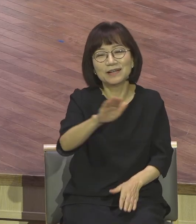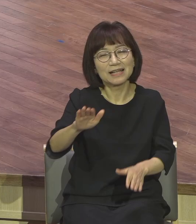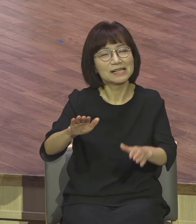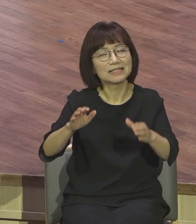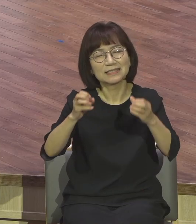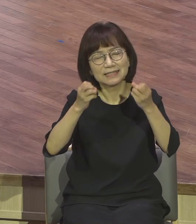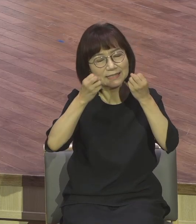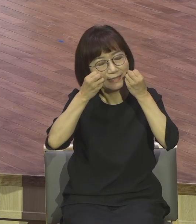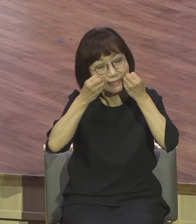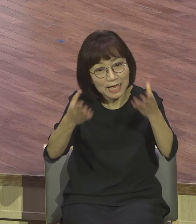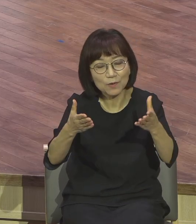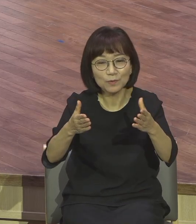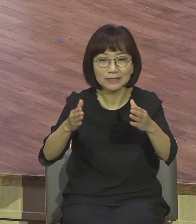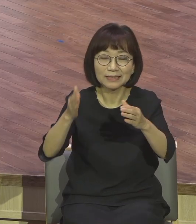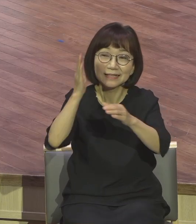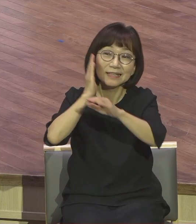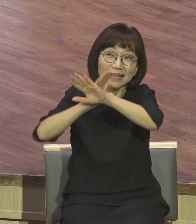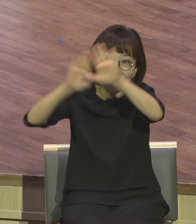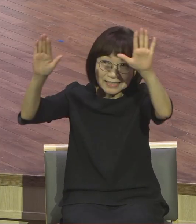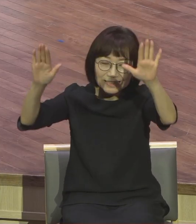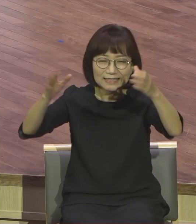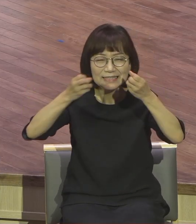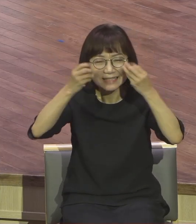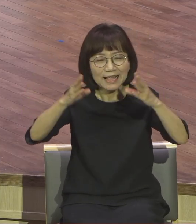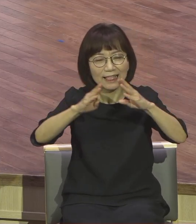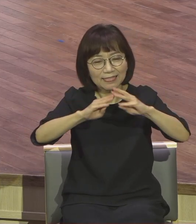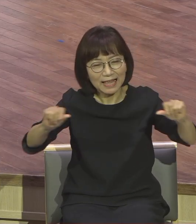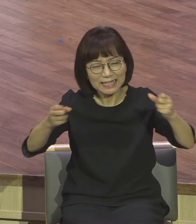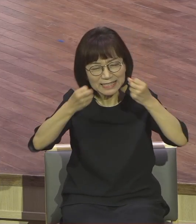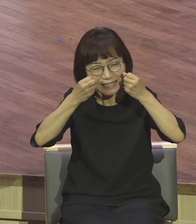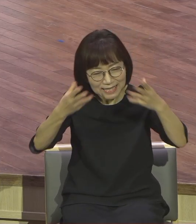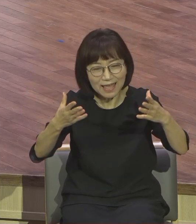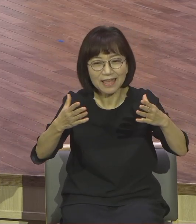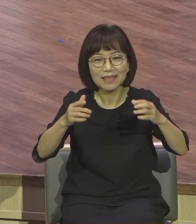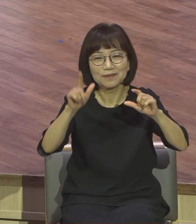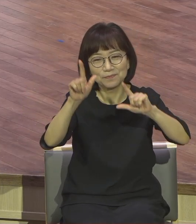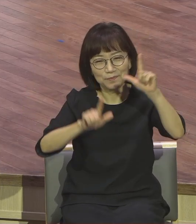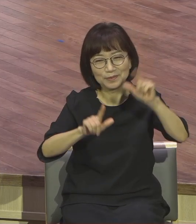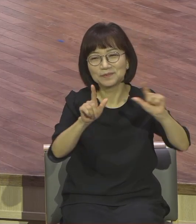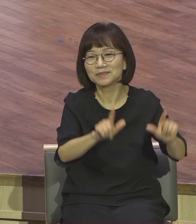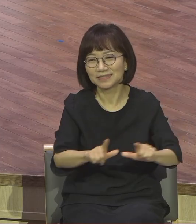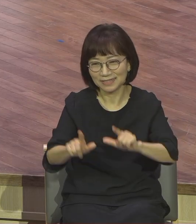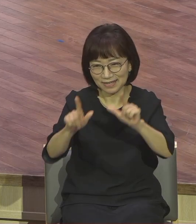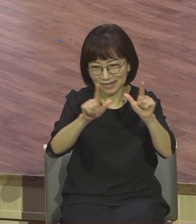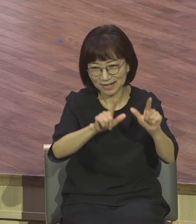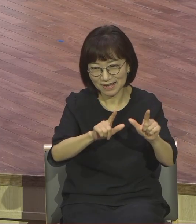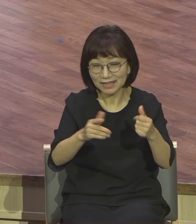시아들과 새 땅의 삶을 살게 된다 그래서 이 부활신앙 가지고 이 땅에서 힘차게 살아라